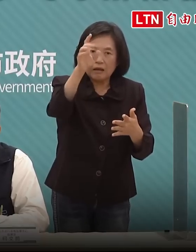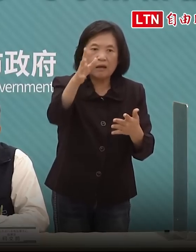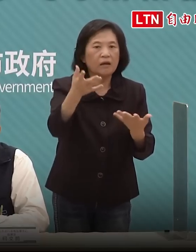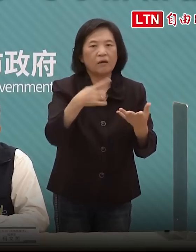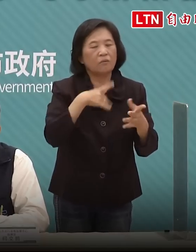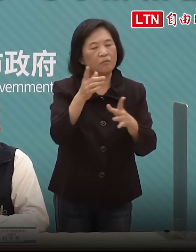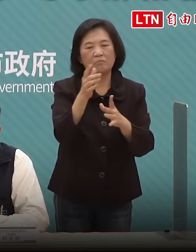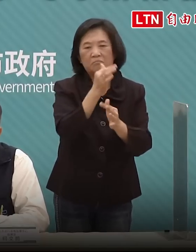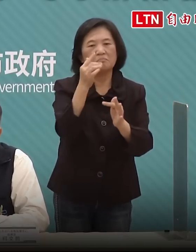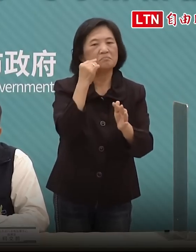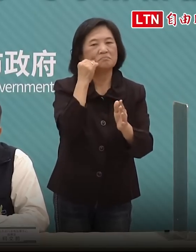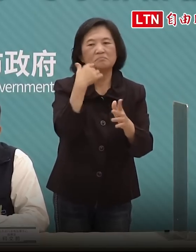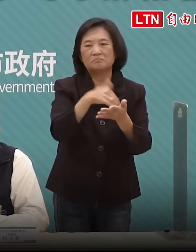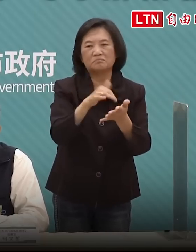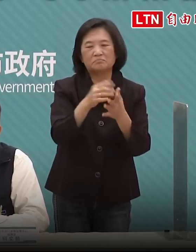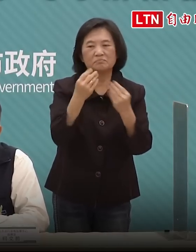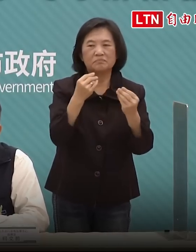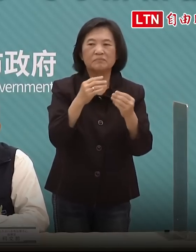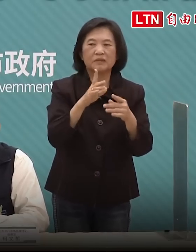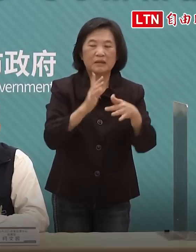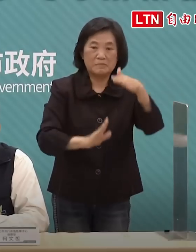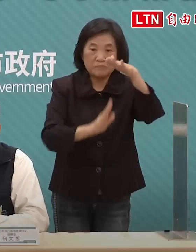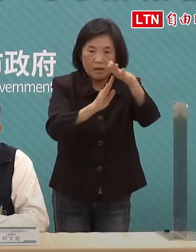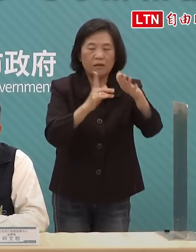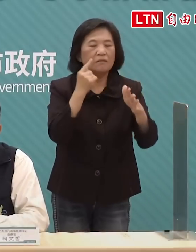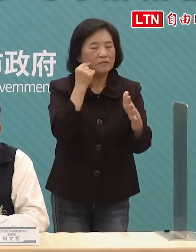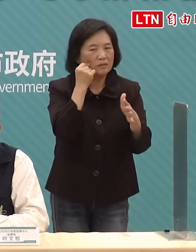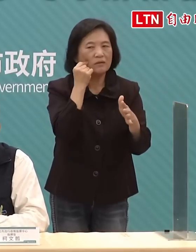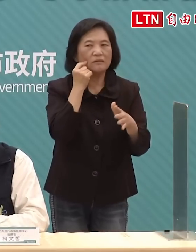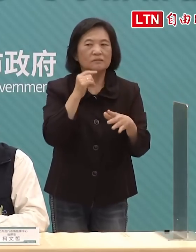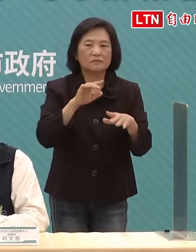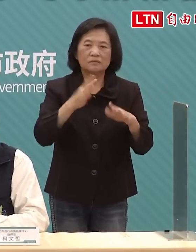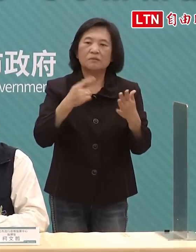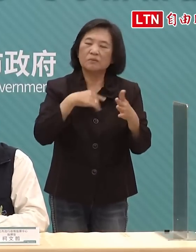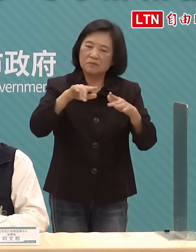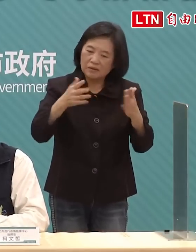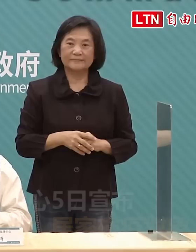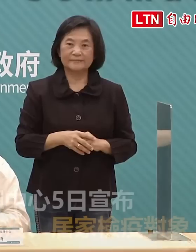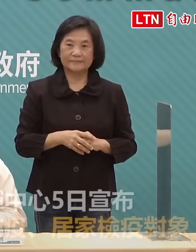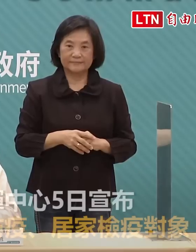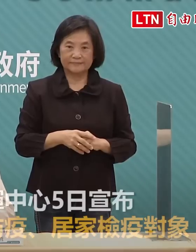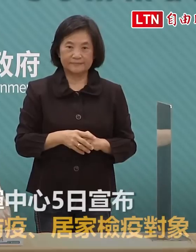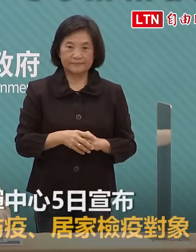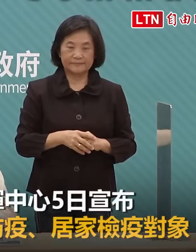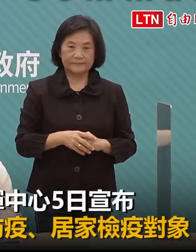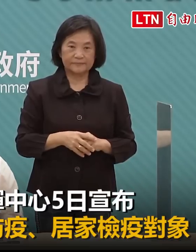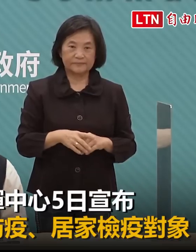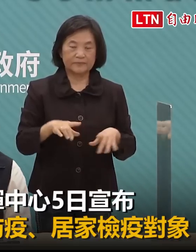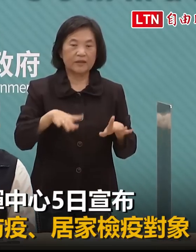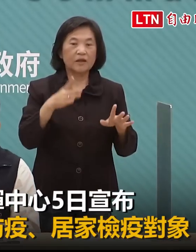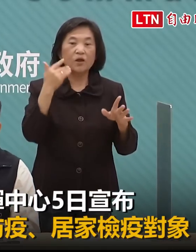時間都已經知道多高我現在不怕跟你回答如果